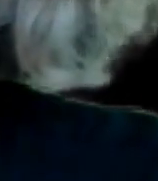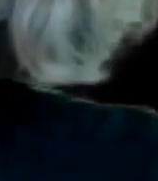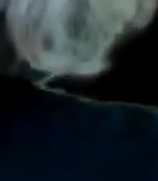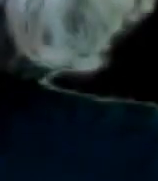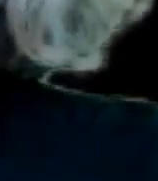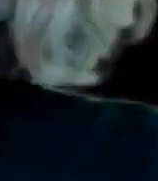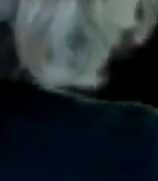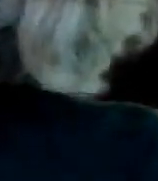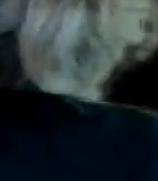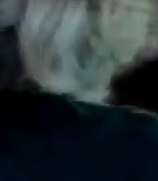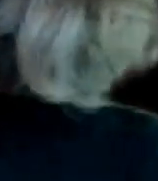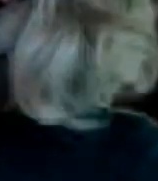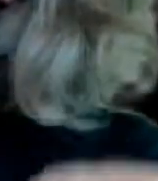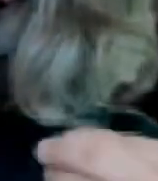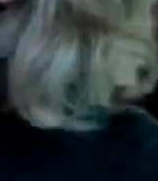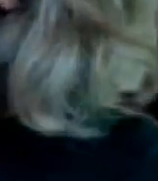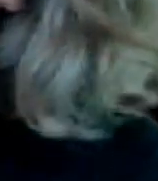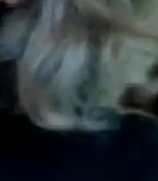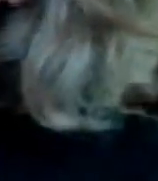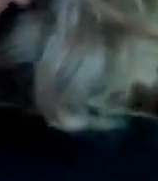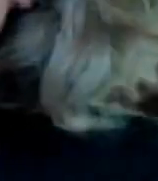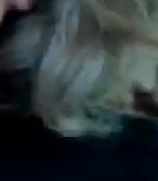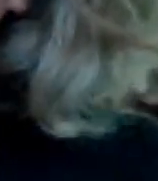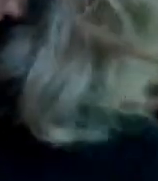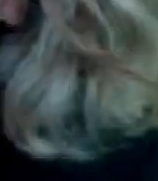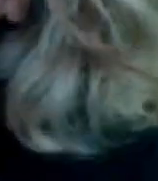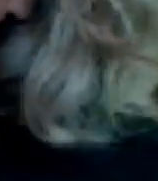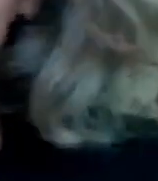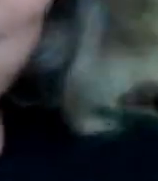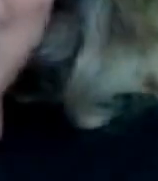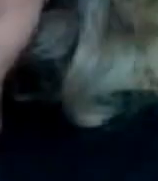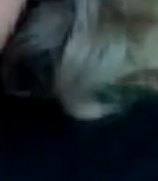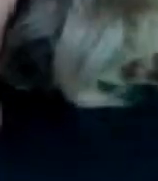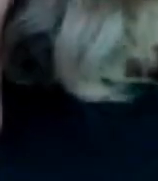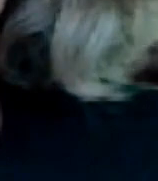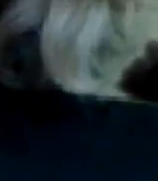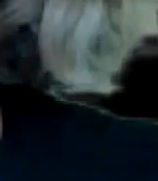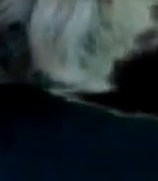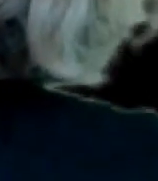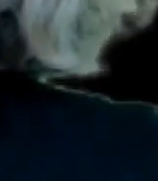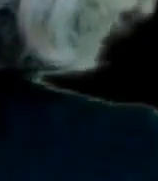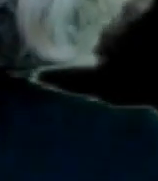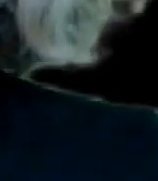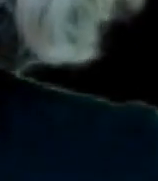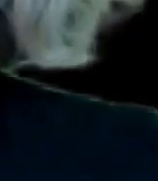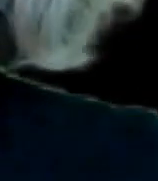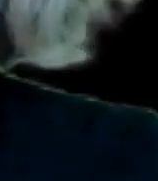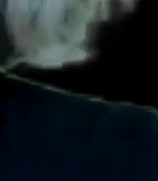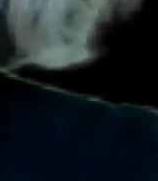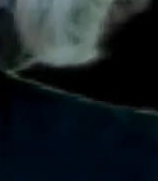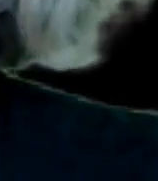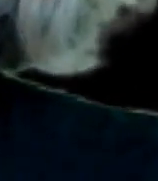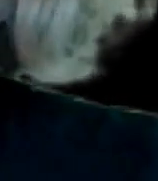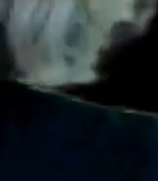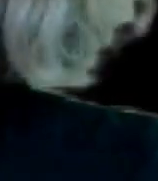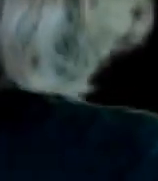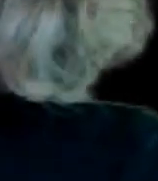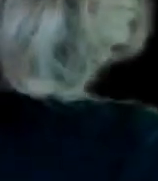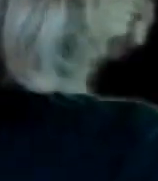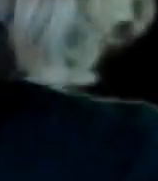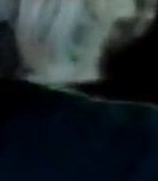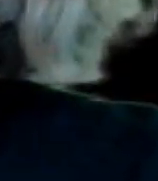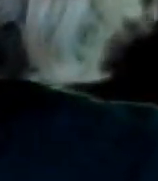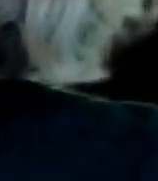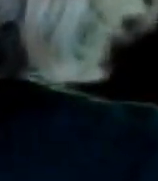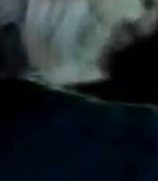veo Yo así lo veo Y aunque no lo hayas mencionado O quizás No sé si lo mencionaste Pero Aunque no lo hayas mencionado